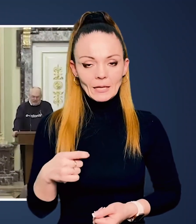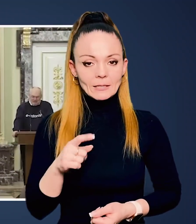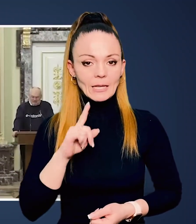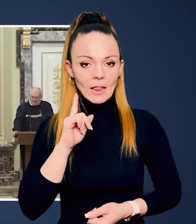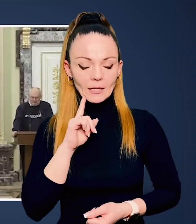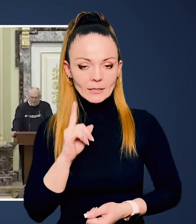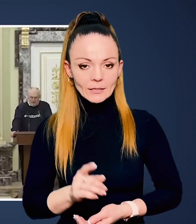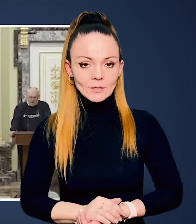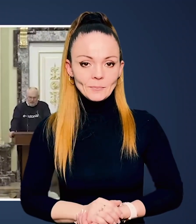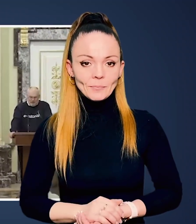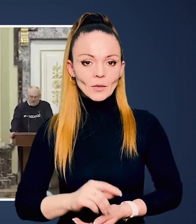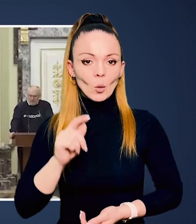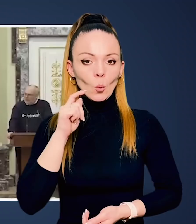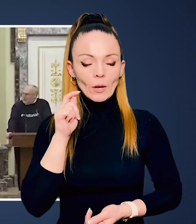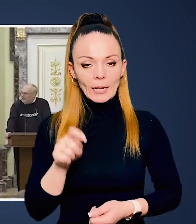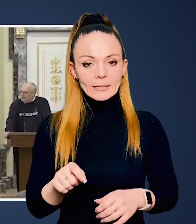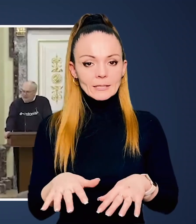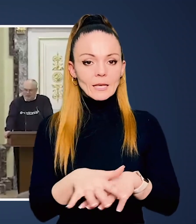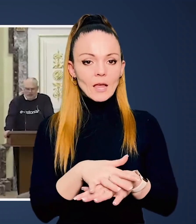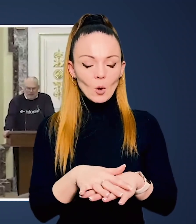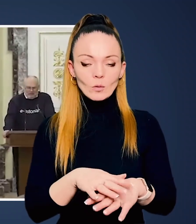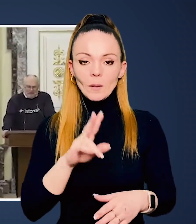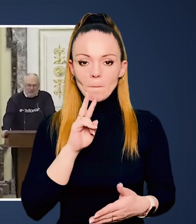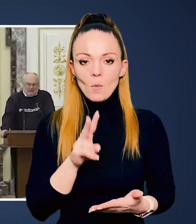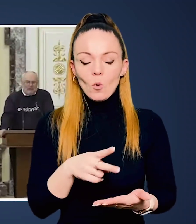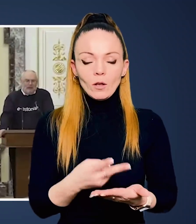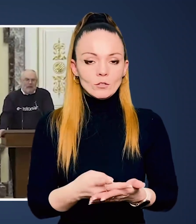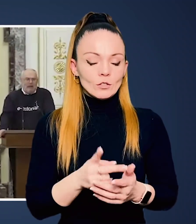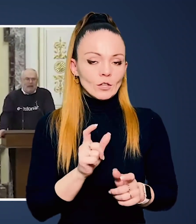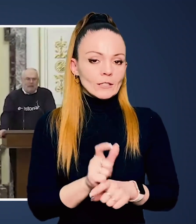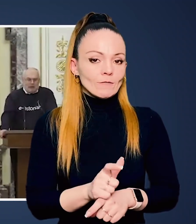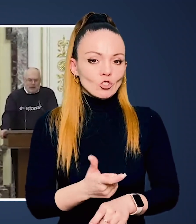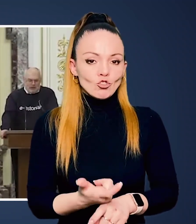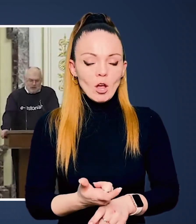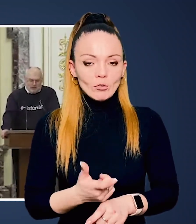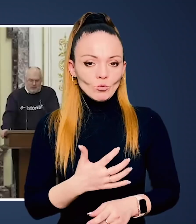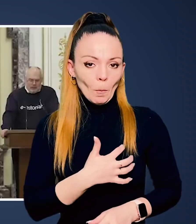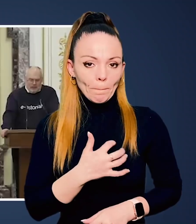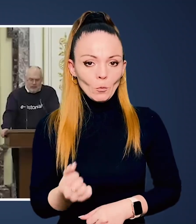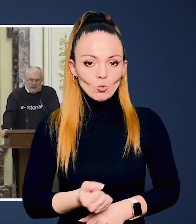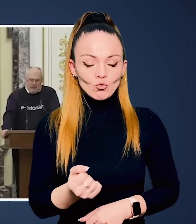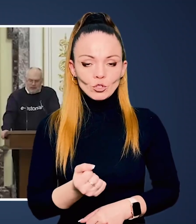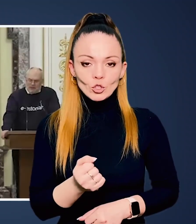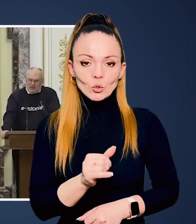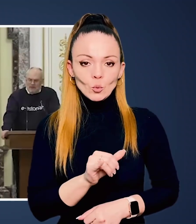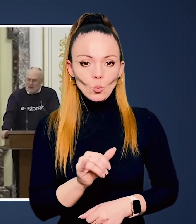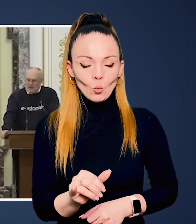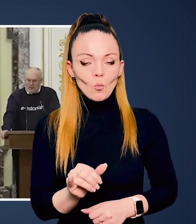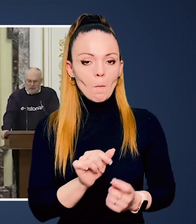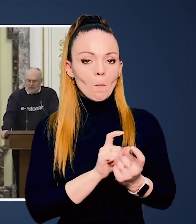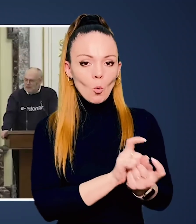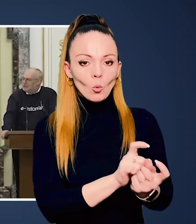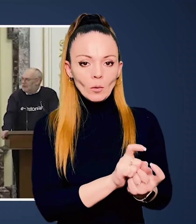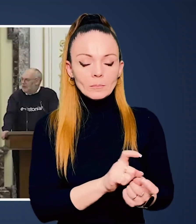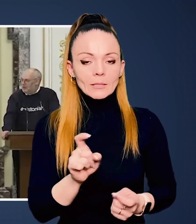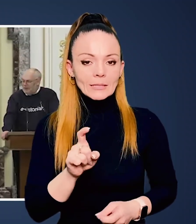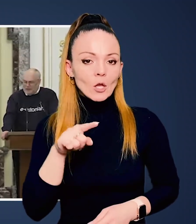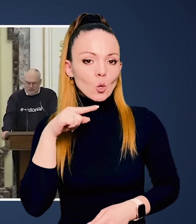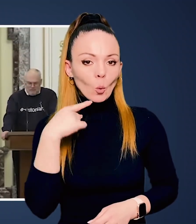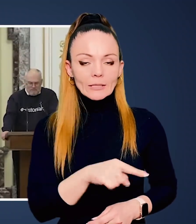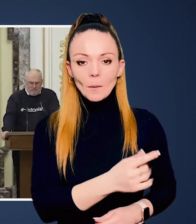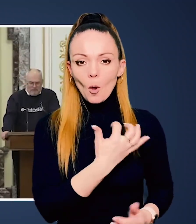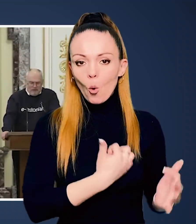Шановний пан президент Зеленський, український народ показав надзвичайну мужність